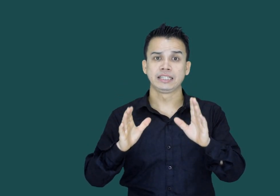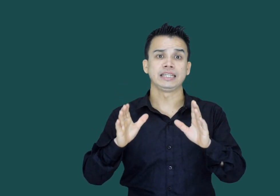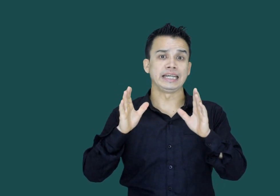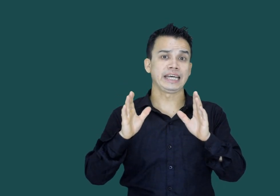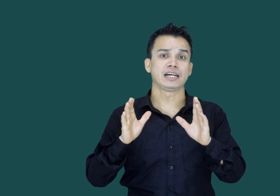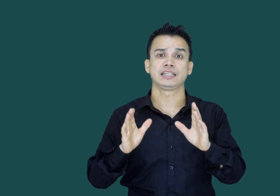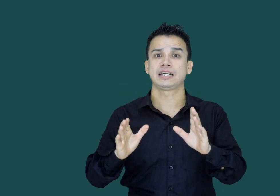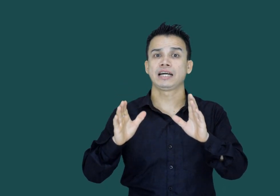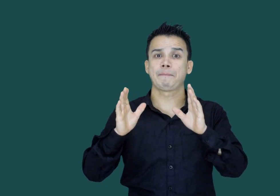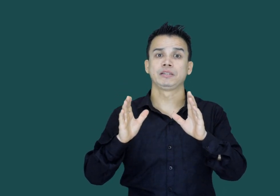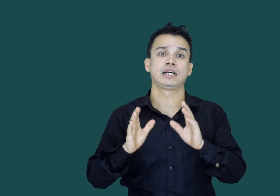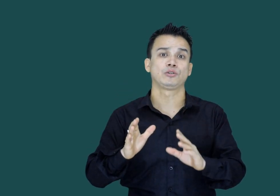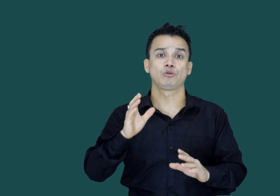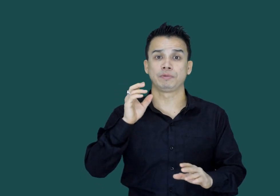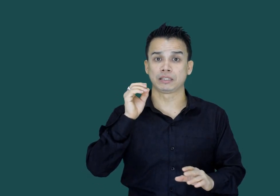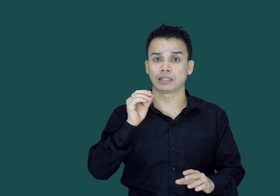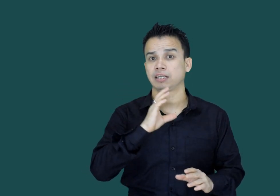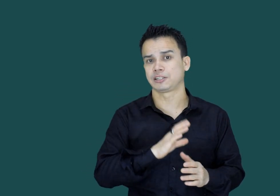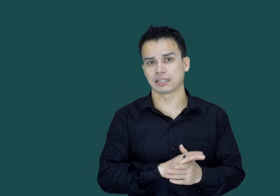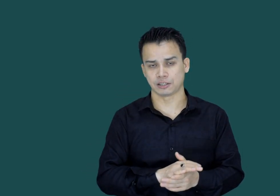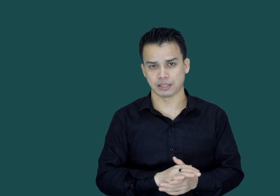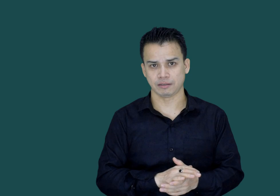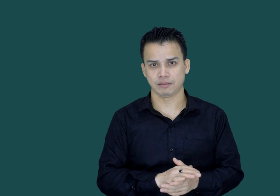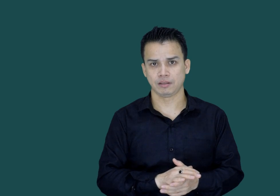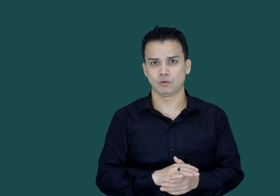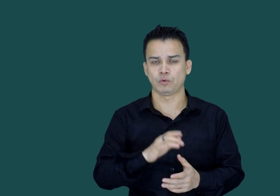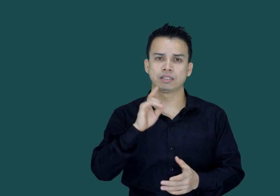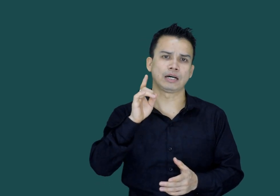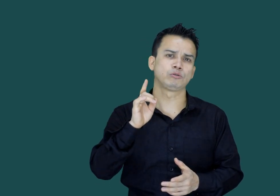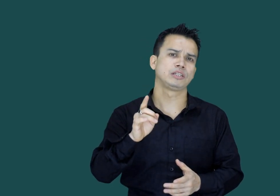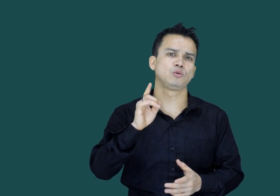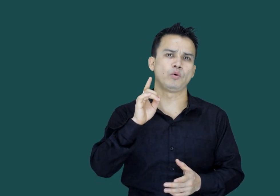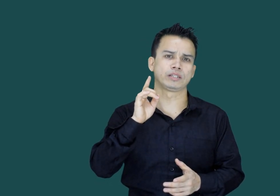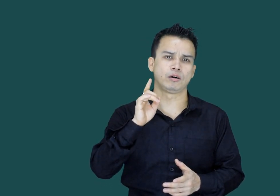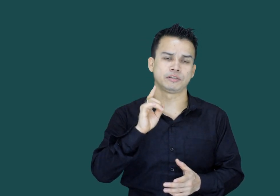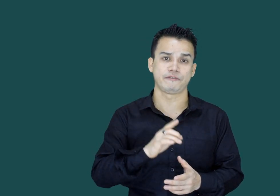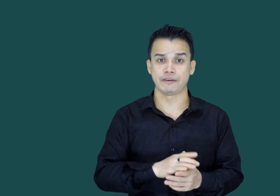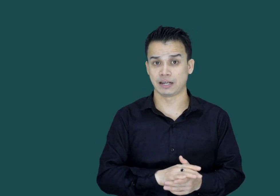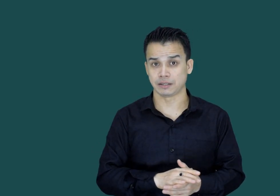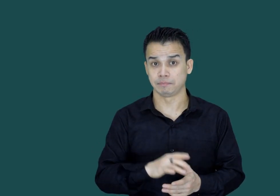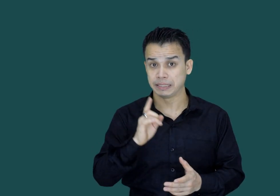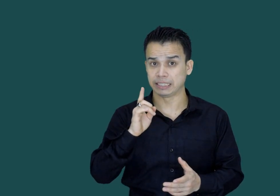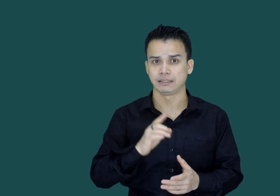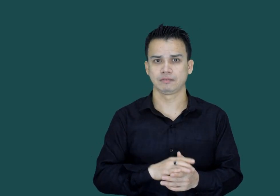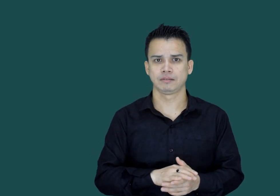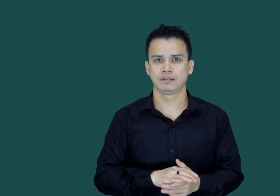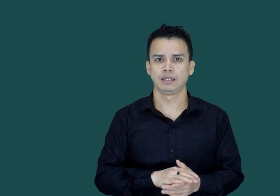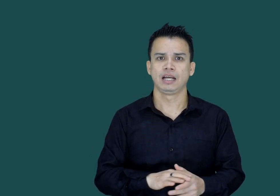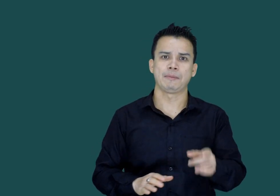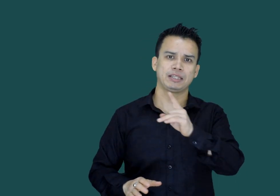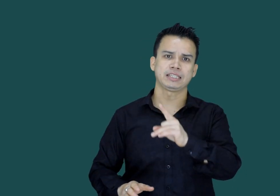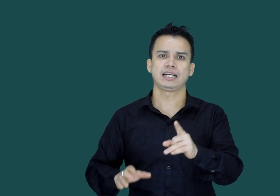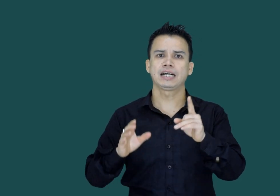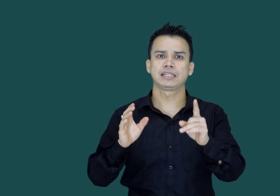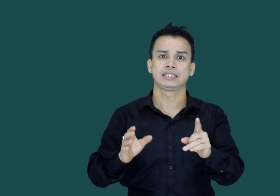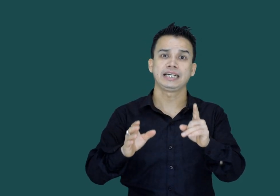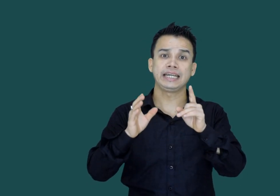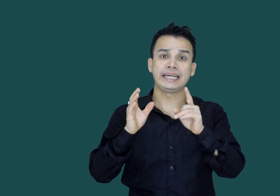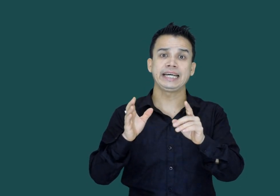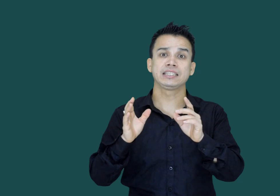دن ایک ہزار یا پندرہ سو روپیے تک خرچہ کرتے ہیں 1,000 to 1,500 آپ اندازہ لگا سکتے ہیں ایک